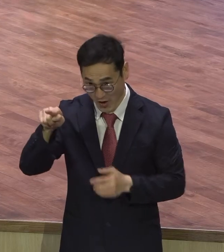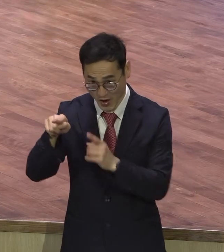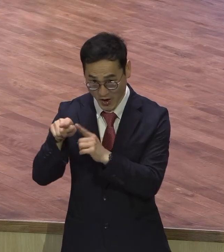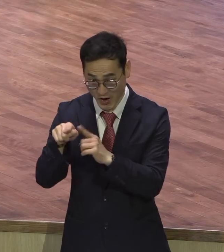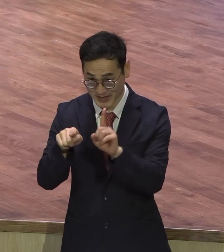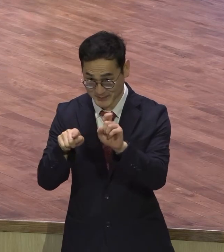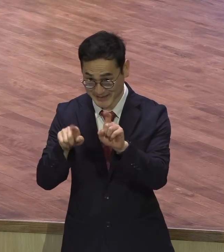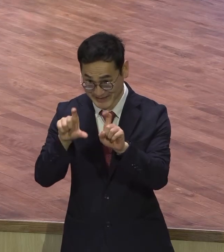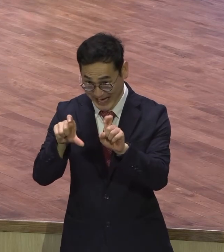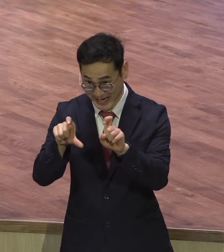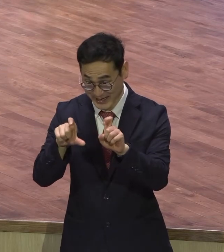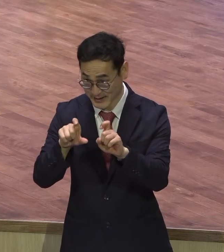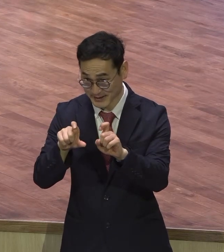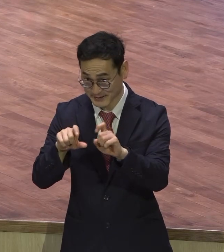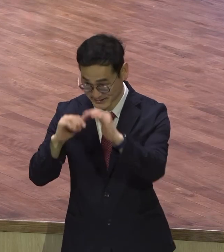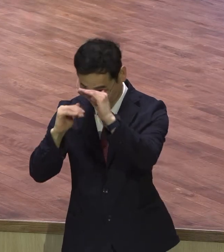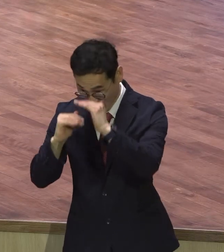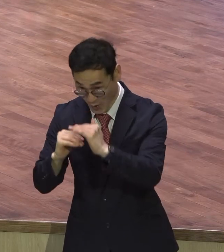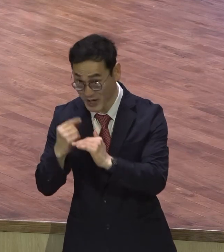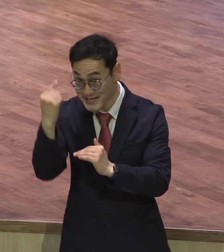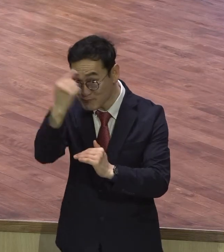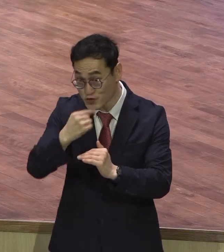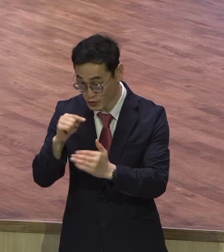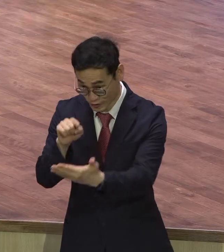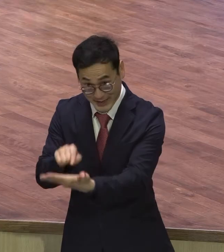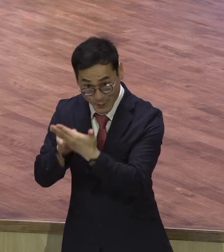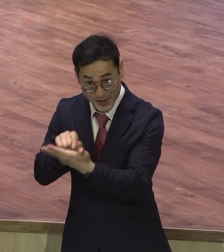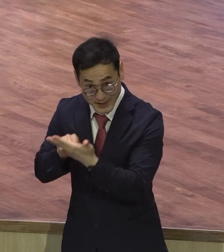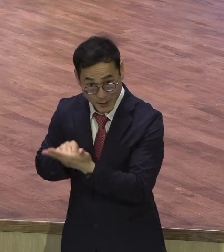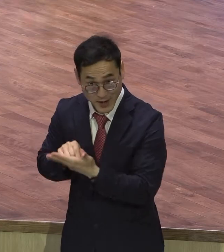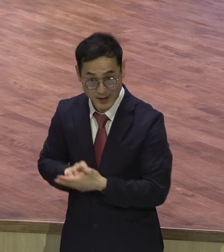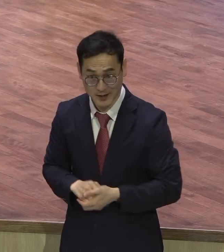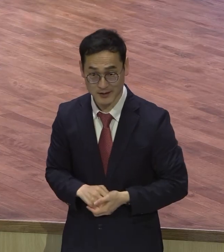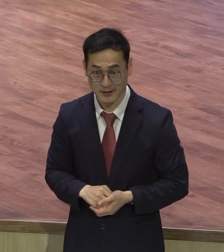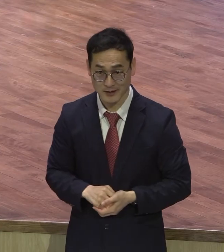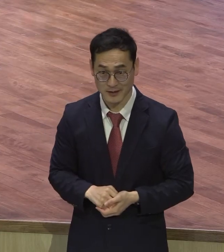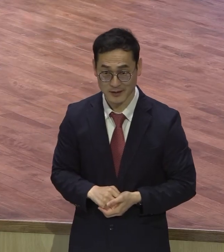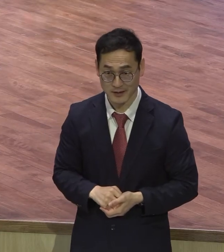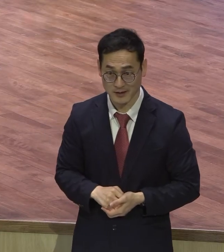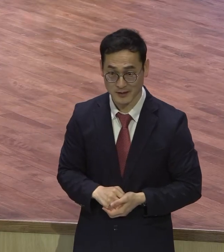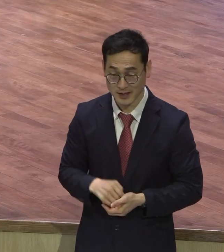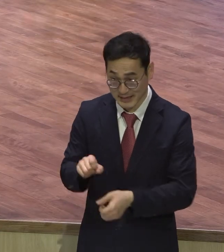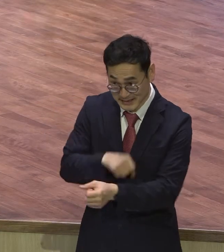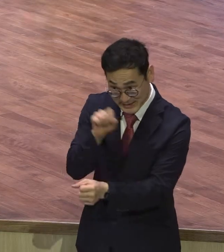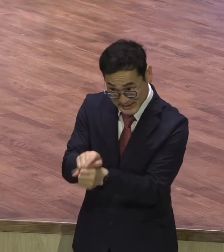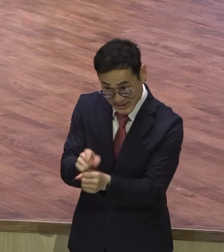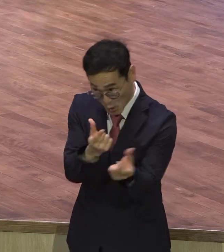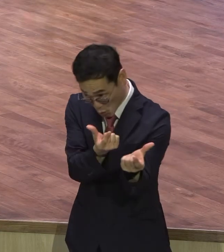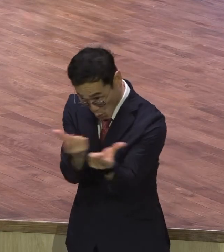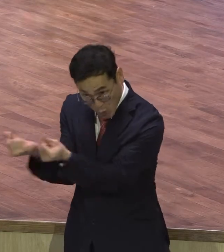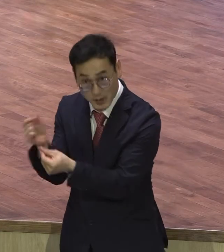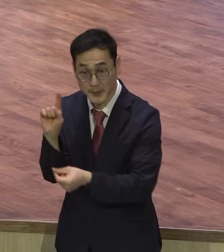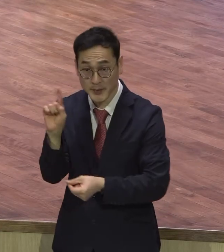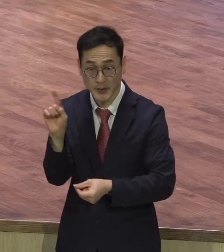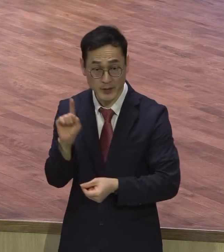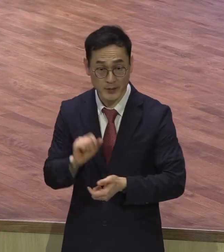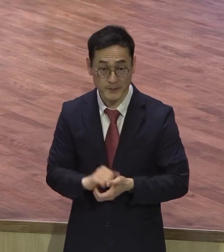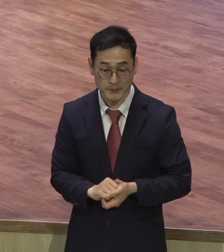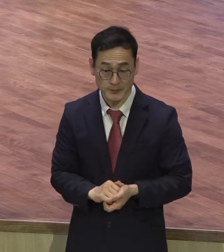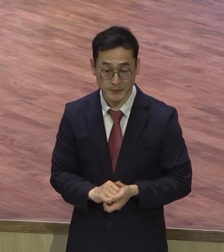나오지요. 믿음의 인물들을 쫙 나오는데 한결같이 특징이 있습니다. 그 특징이 뭐냐 복잡하지